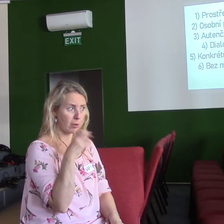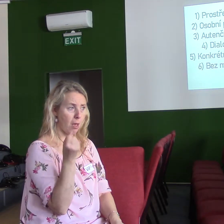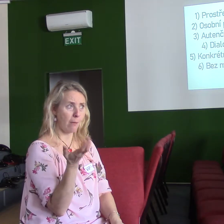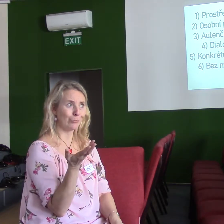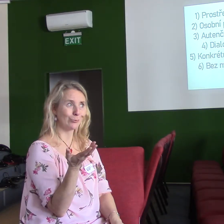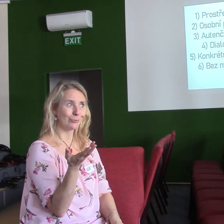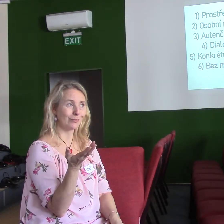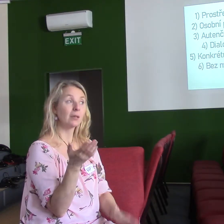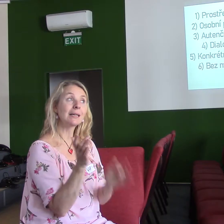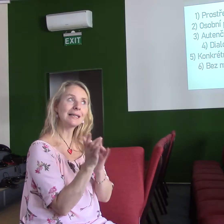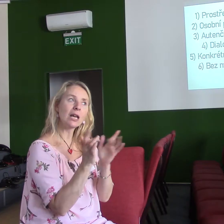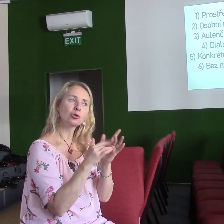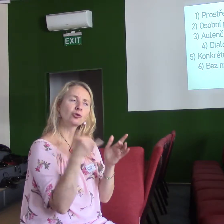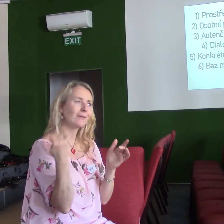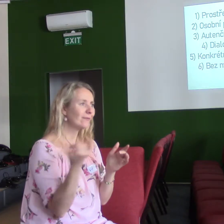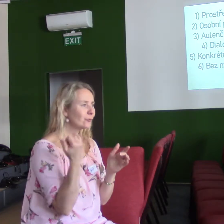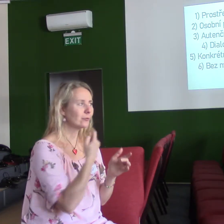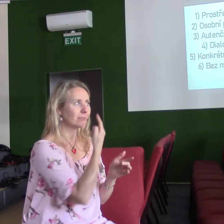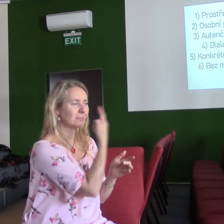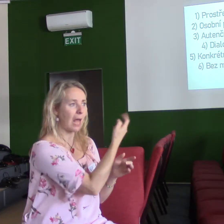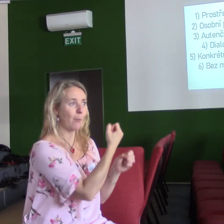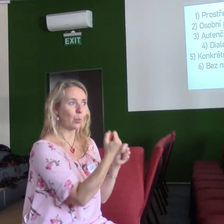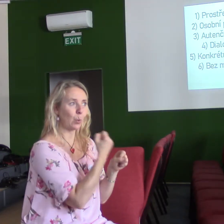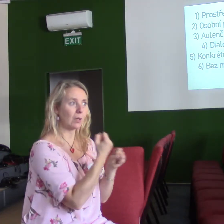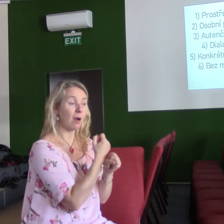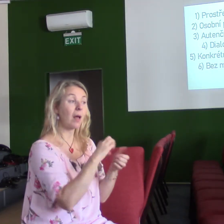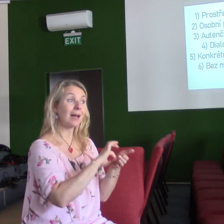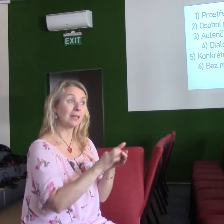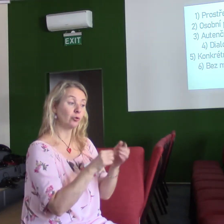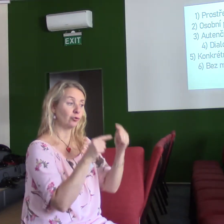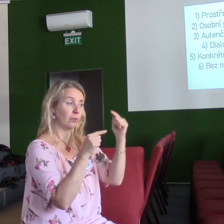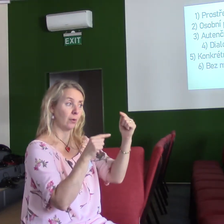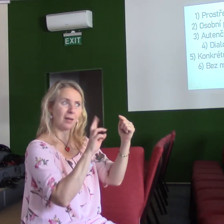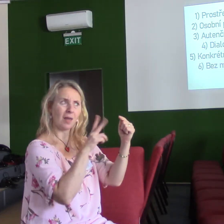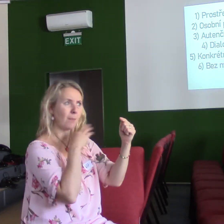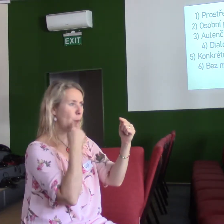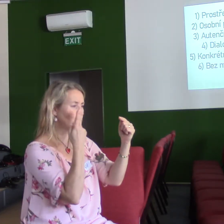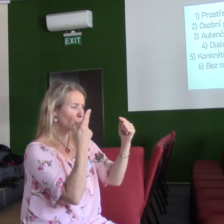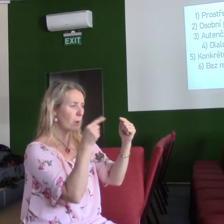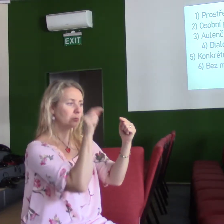A Ježíš to dělal. Ježíš osekával všechno, co nebylo opravdu podstatné a klíčové.